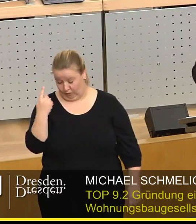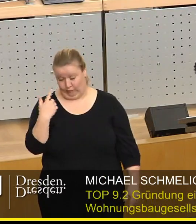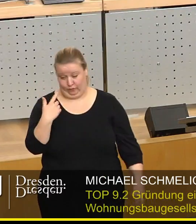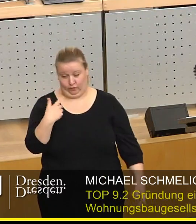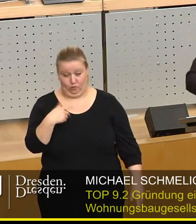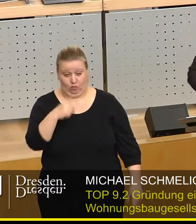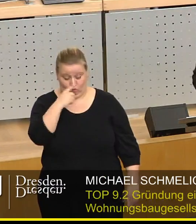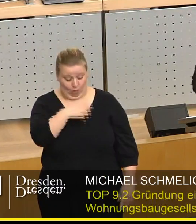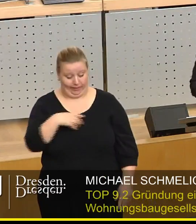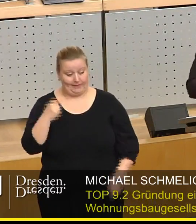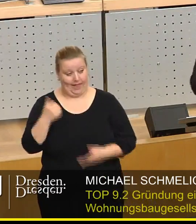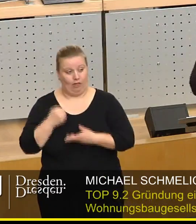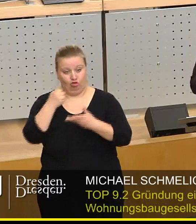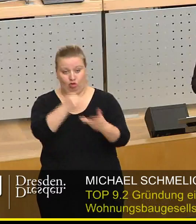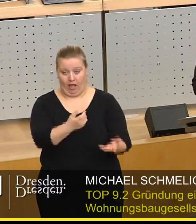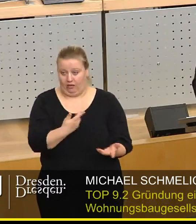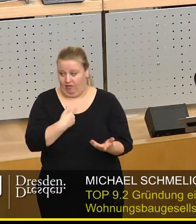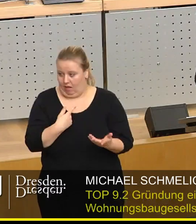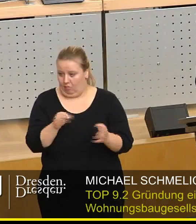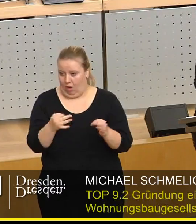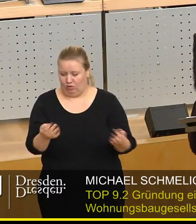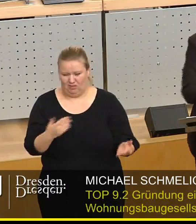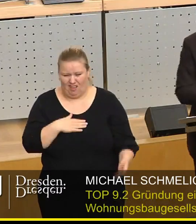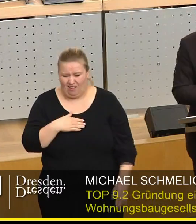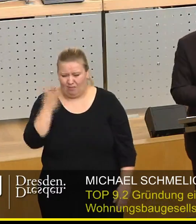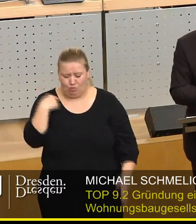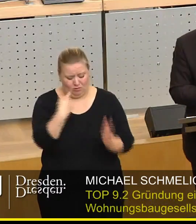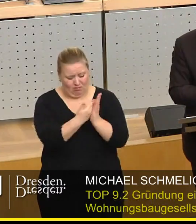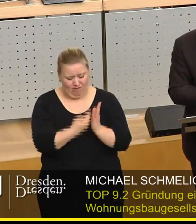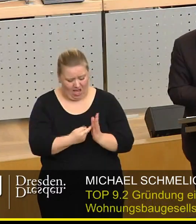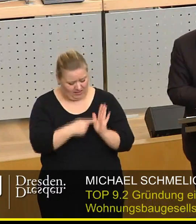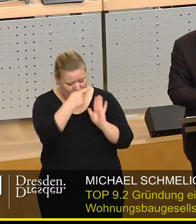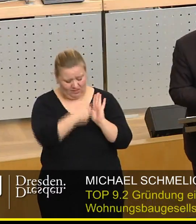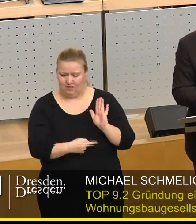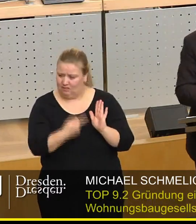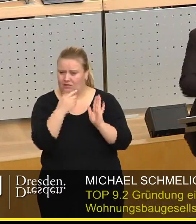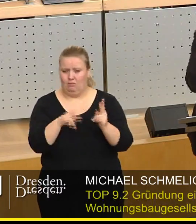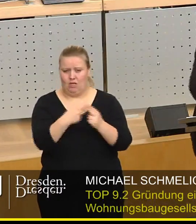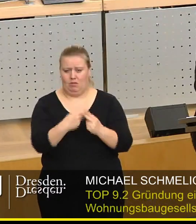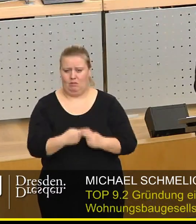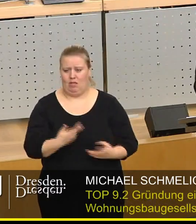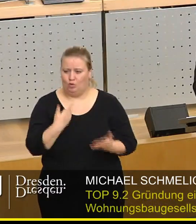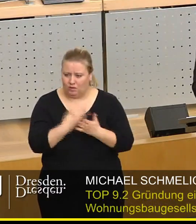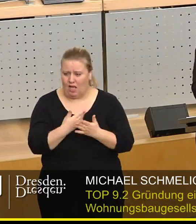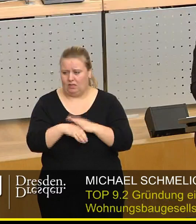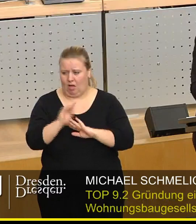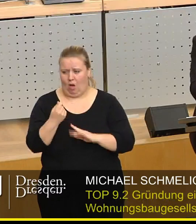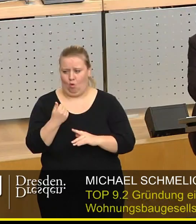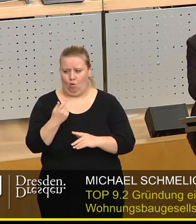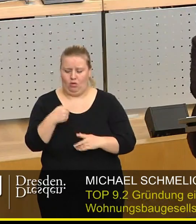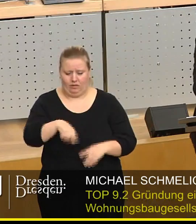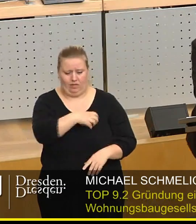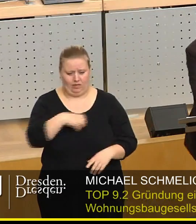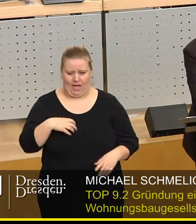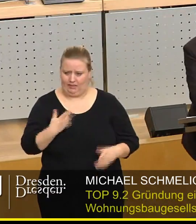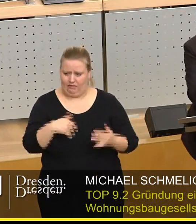einfach Dresden Geld schenkt, weil es nicht nötig ist? Wir mussten nachweisen, dass die Kriterien hier erfüllt werden. Und deshalb im Grunde genommen steht